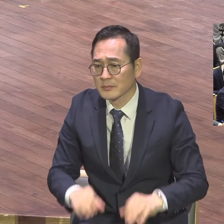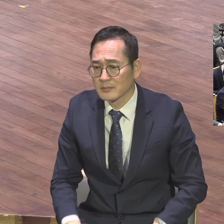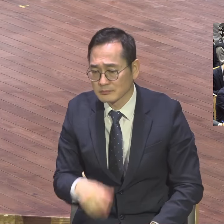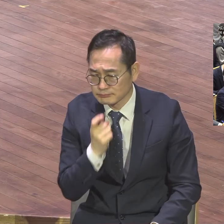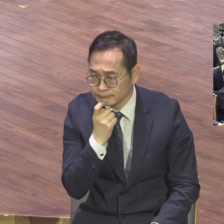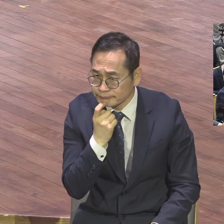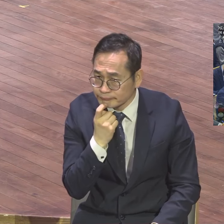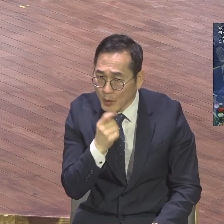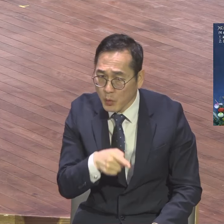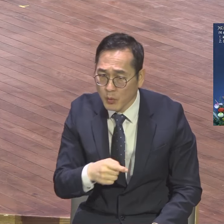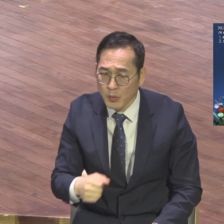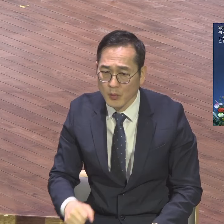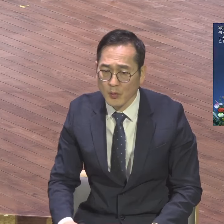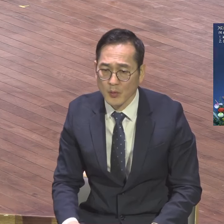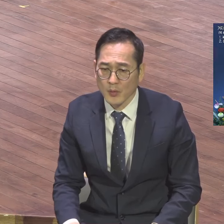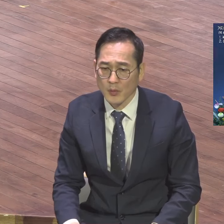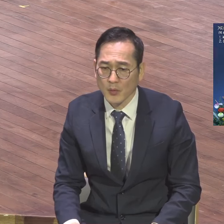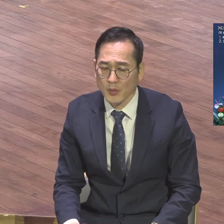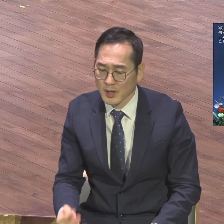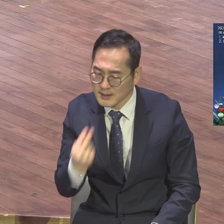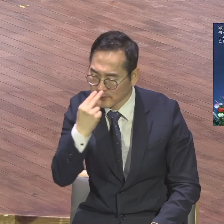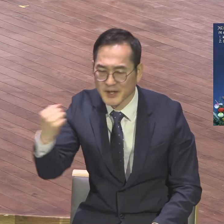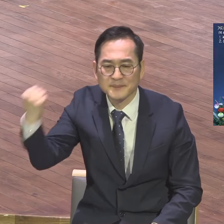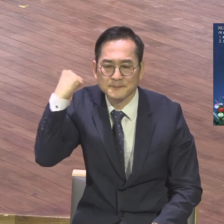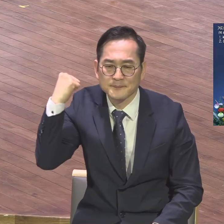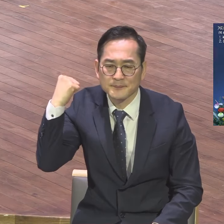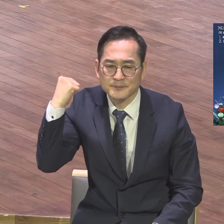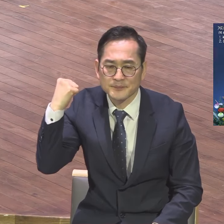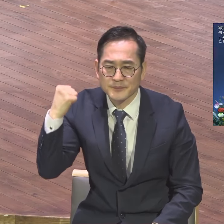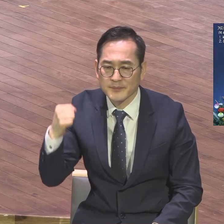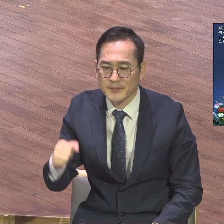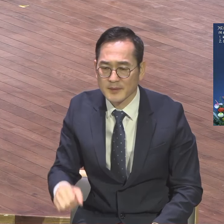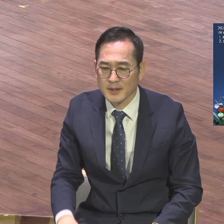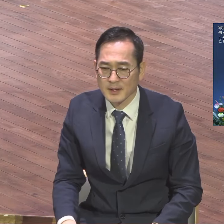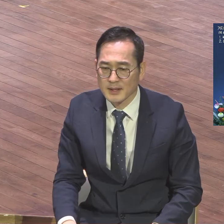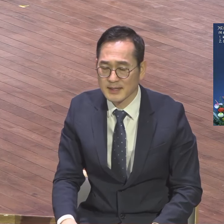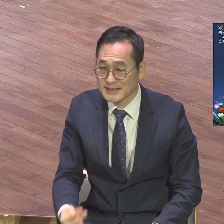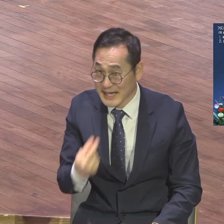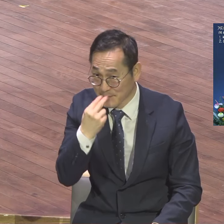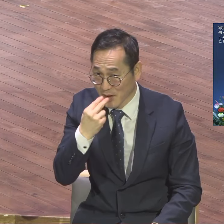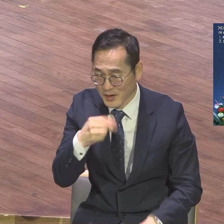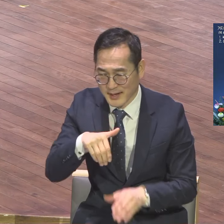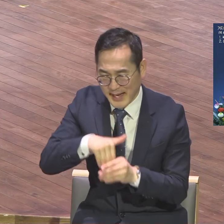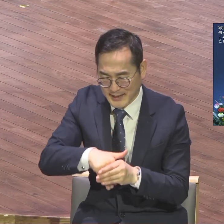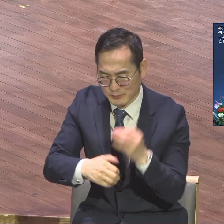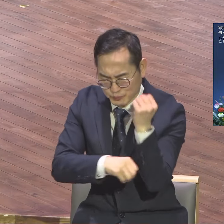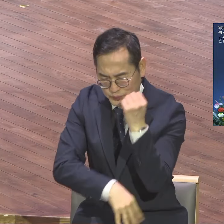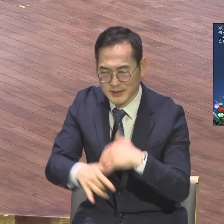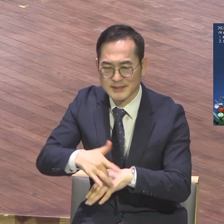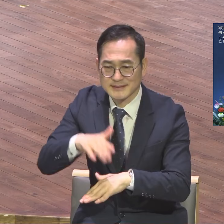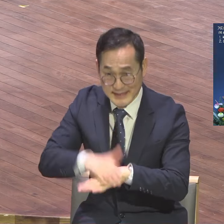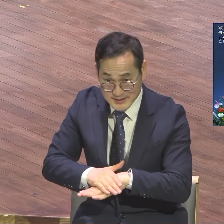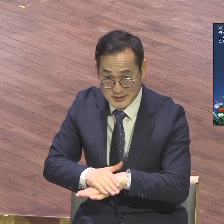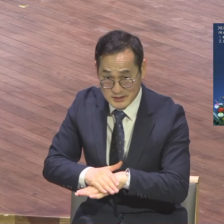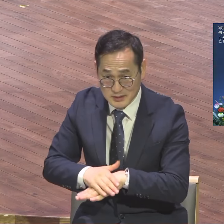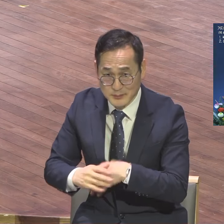생명의 보금이 각인뿌리 체질화된 자는 이렇게 세상 배경 환경에